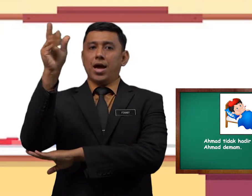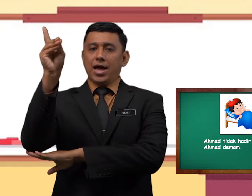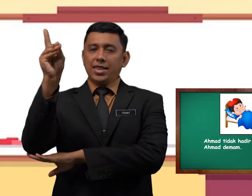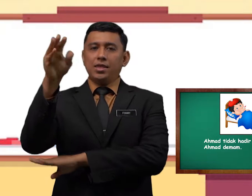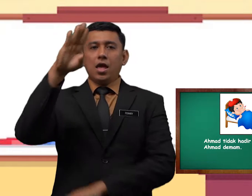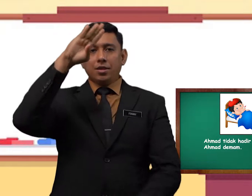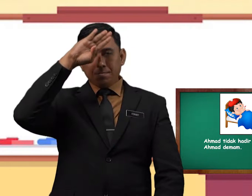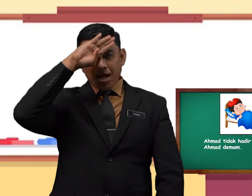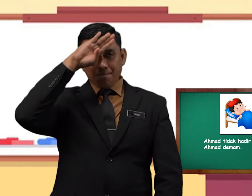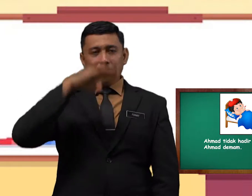demam.